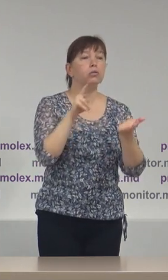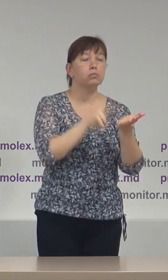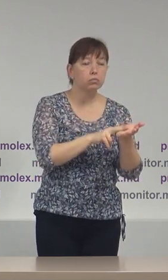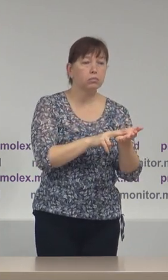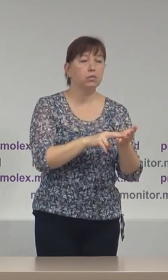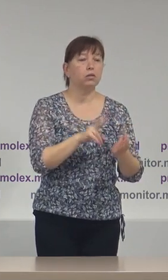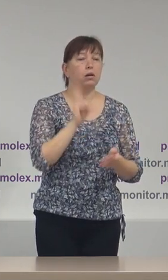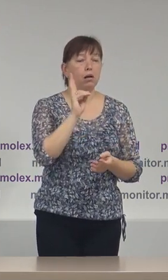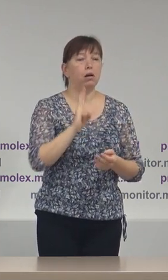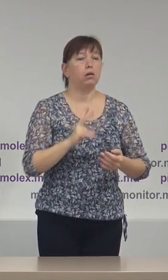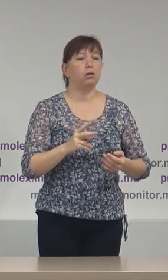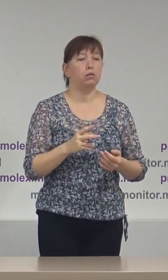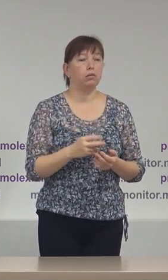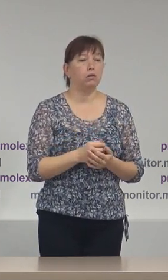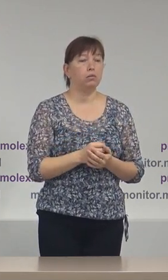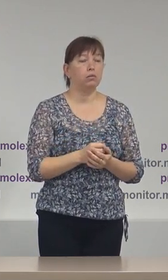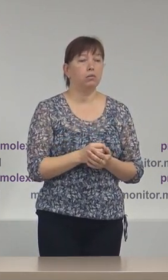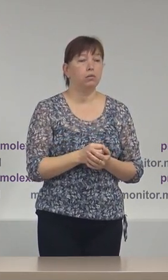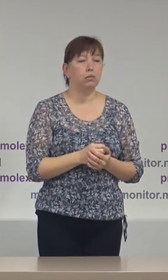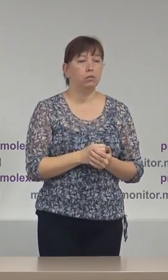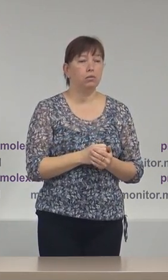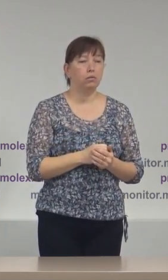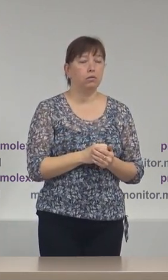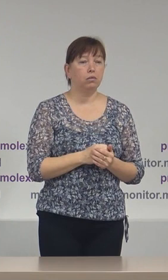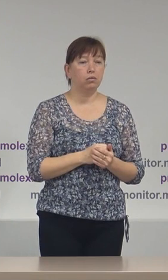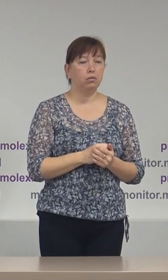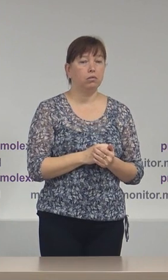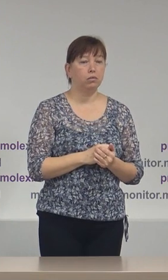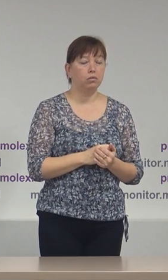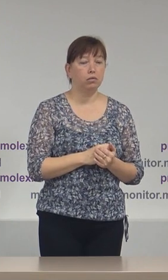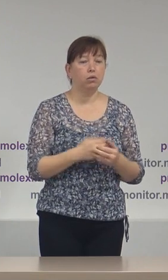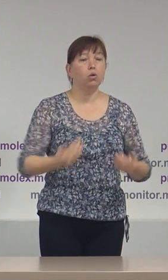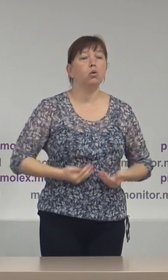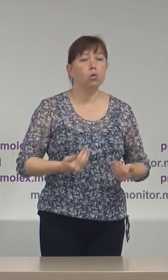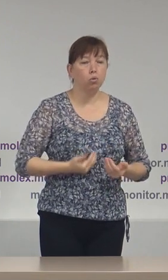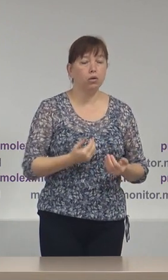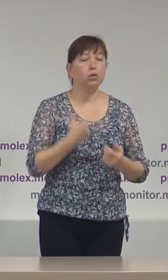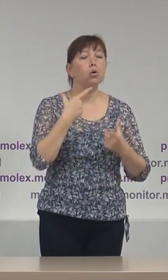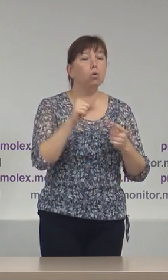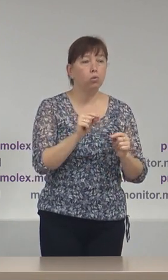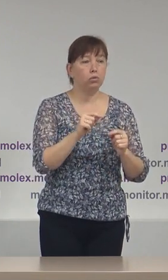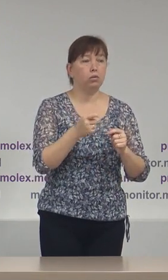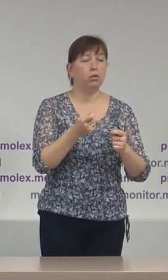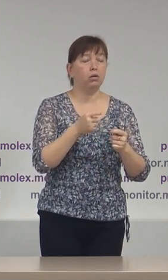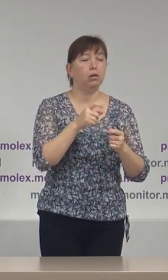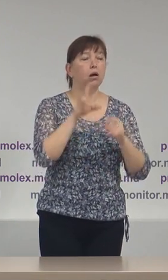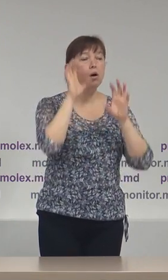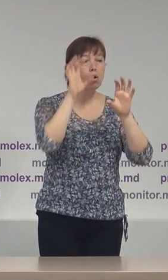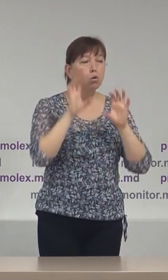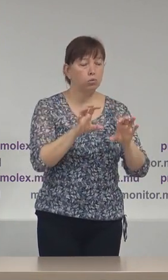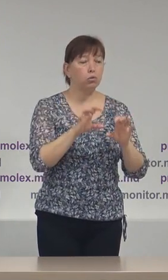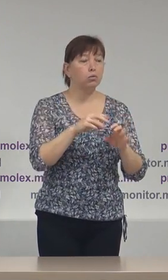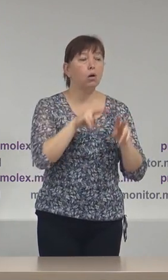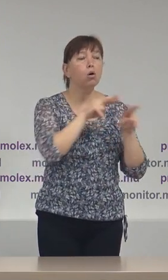stabiliți în teritoriul unităților administrativ-teritoriale în care autoritățile constituționale au